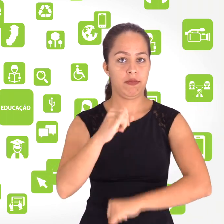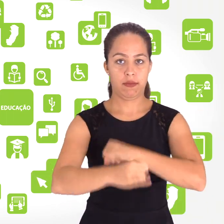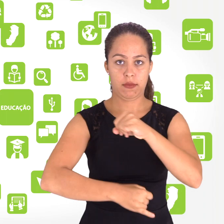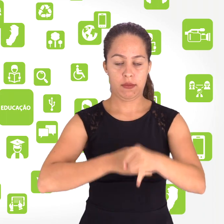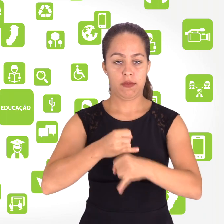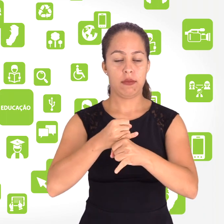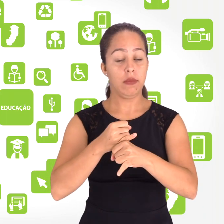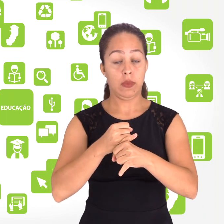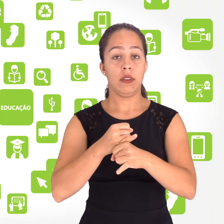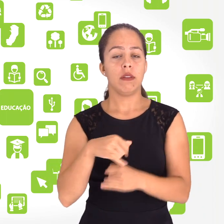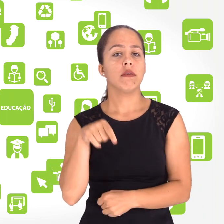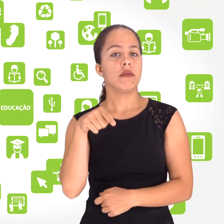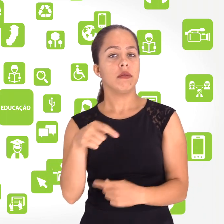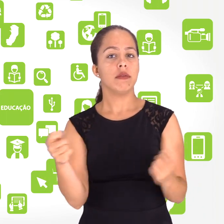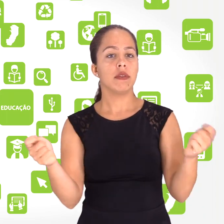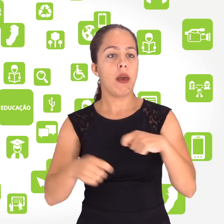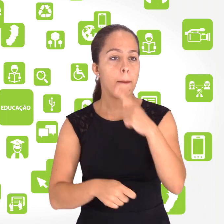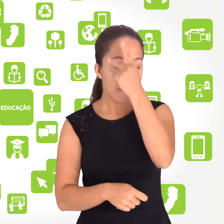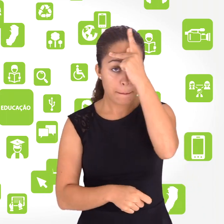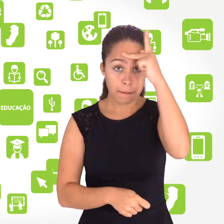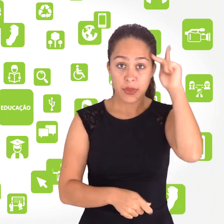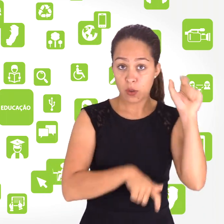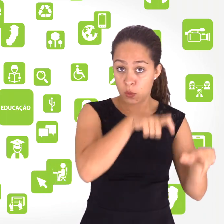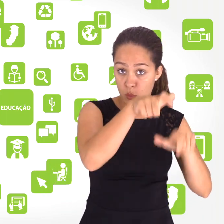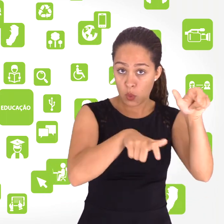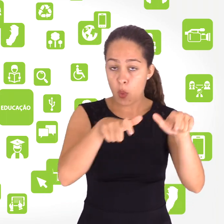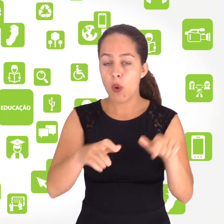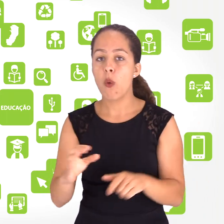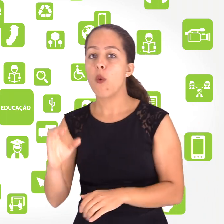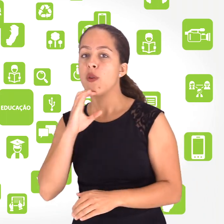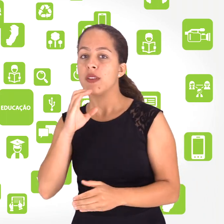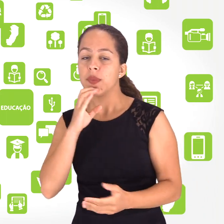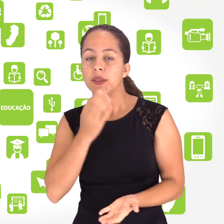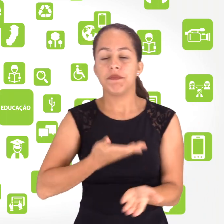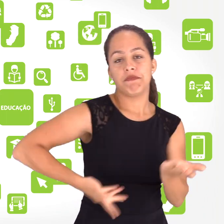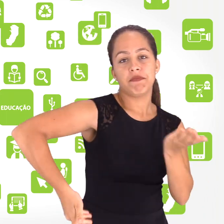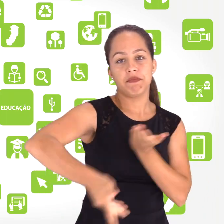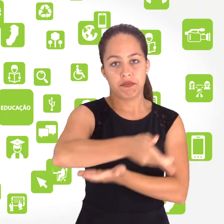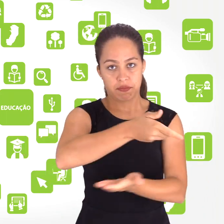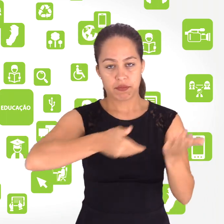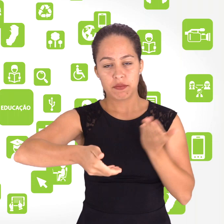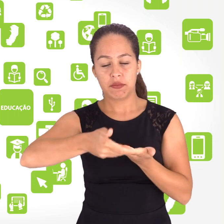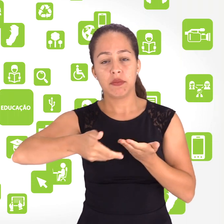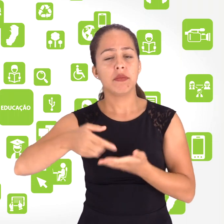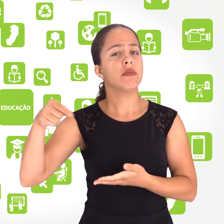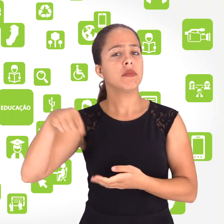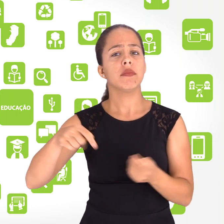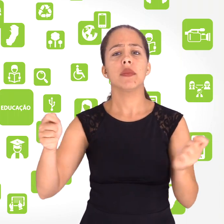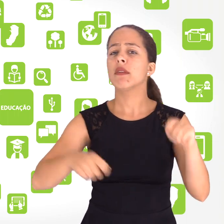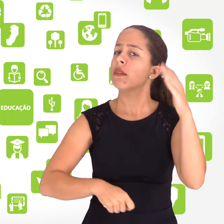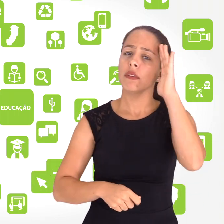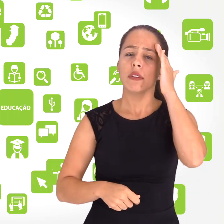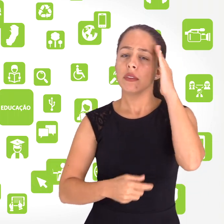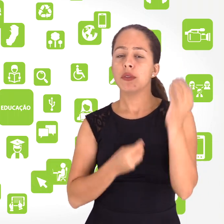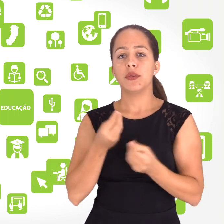criado para a internet. Ele permite a interação entre as pessoas e o conhecimento. Ele pode ser